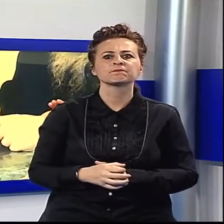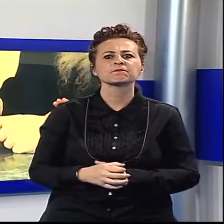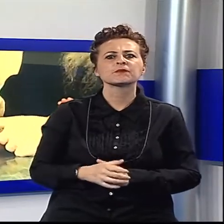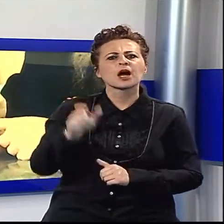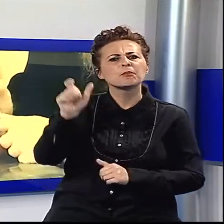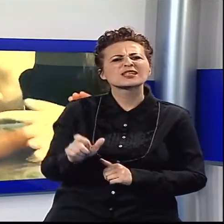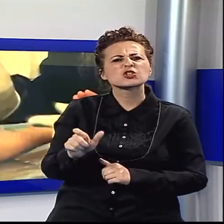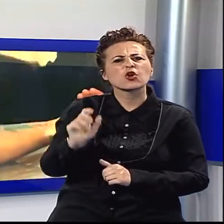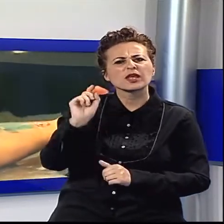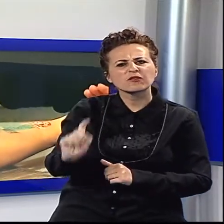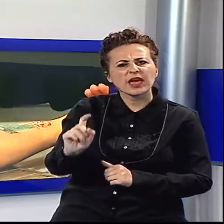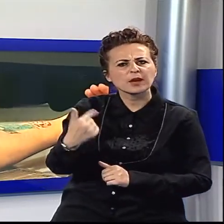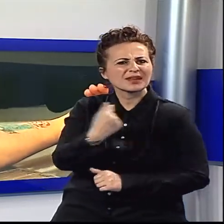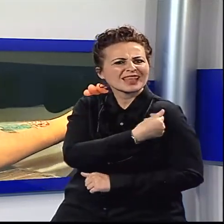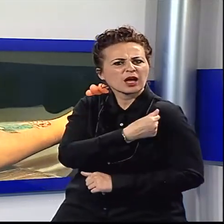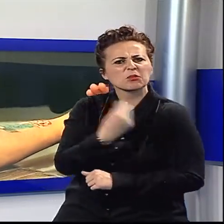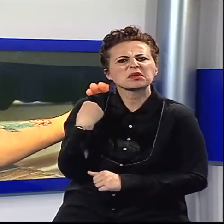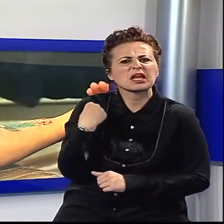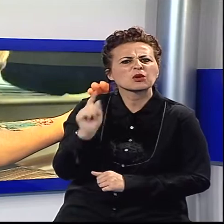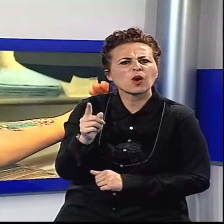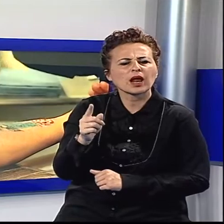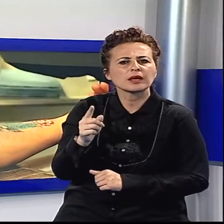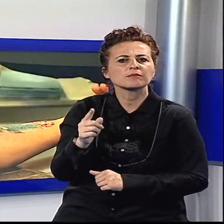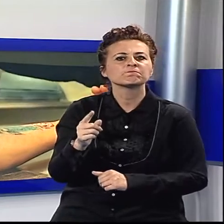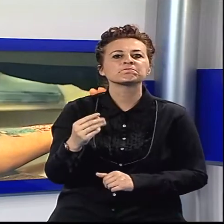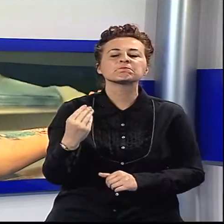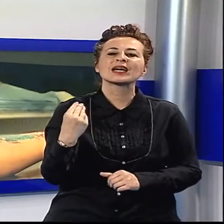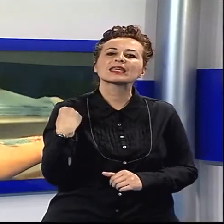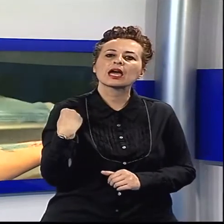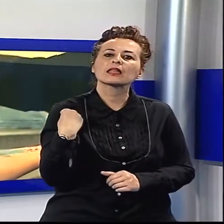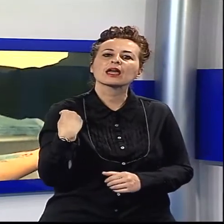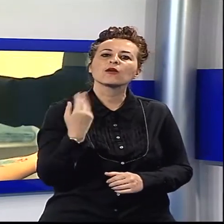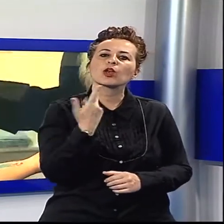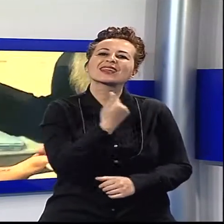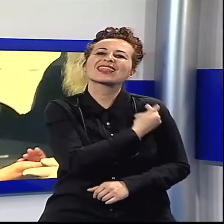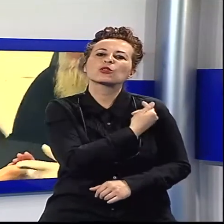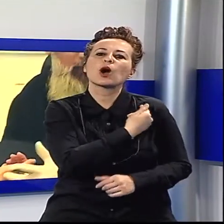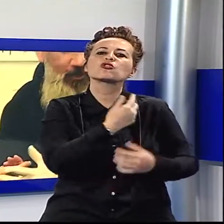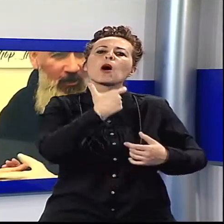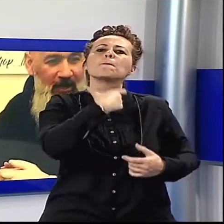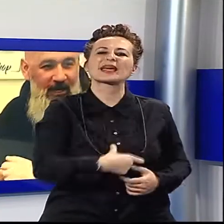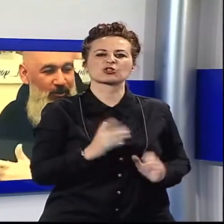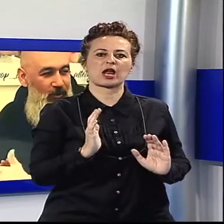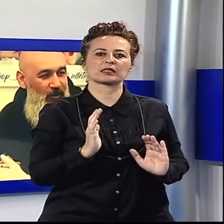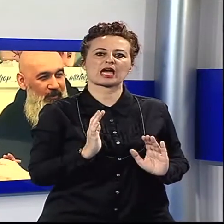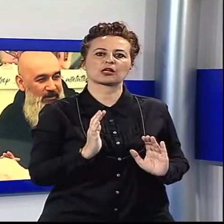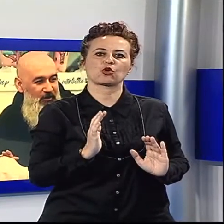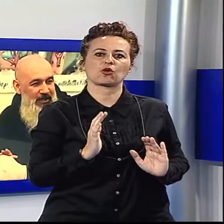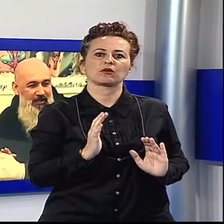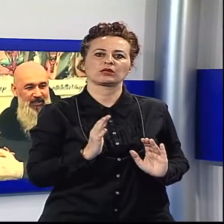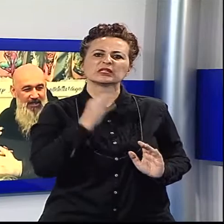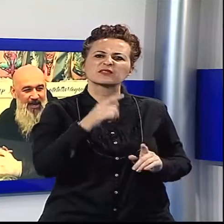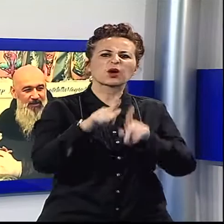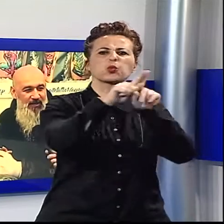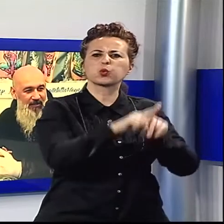Secondo me la cosa più importante adesso è che chiedono la personalizzazione, perciò bisogna che sia un qualcosa di loro e solo loro. Perciò